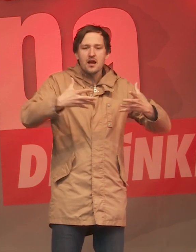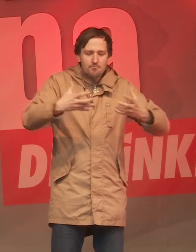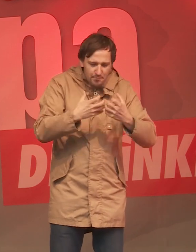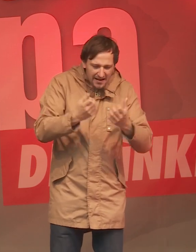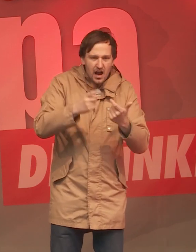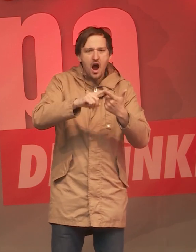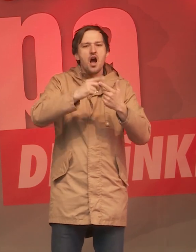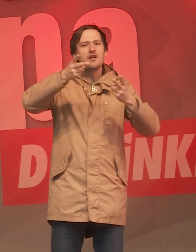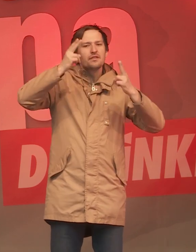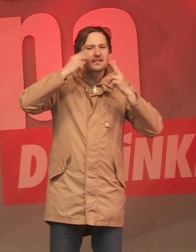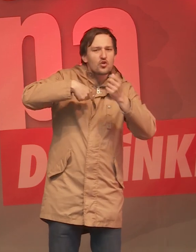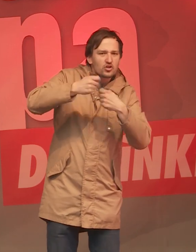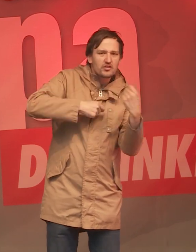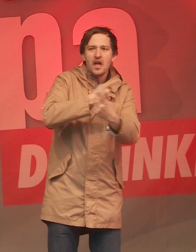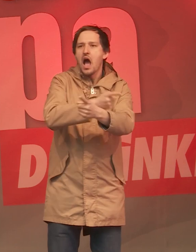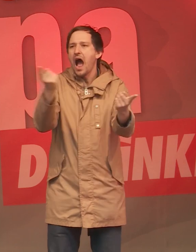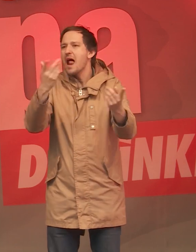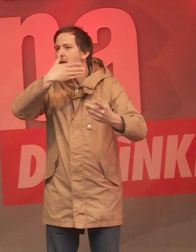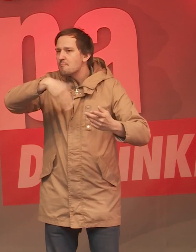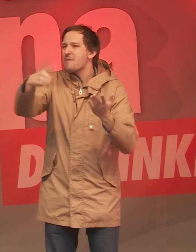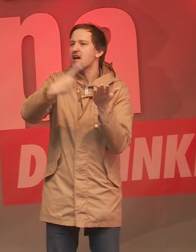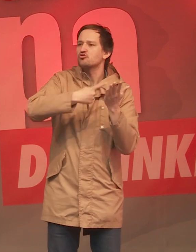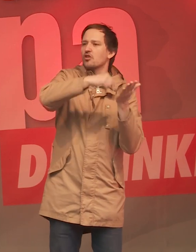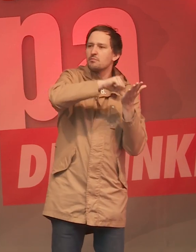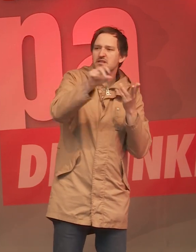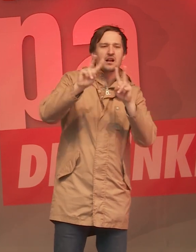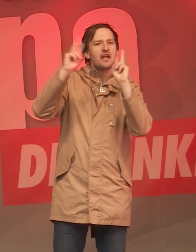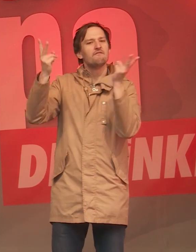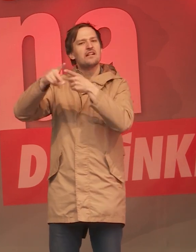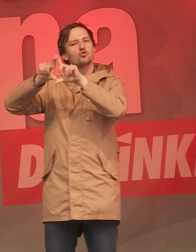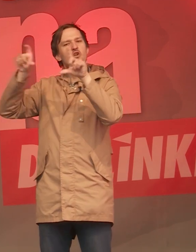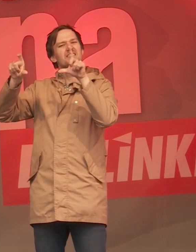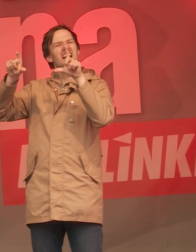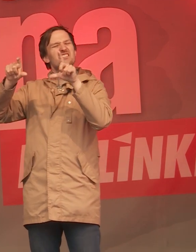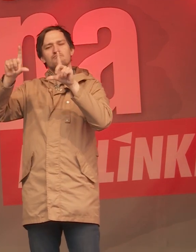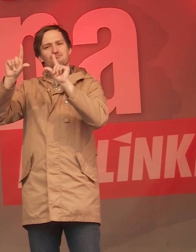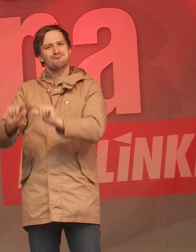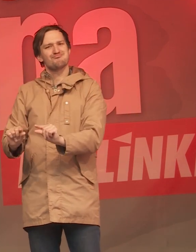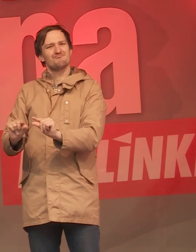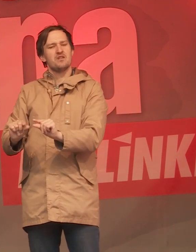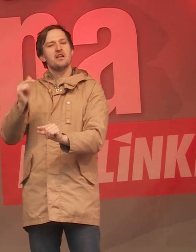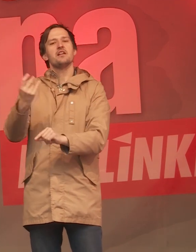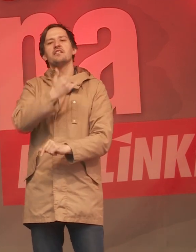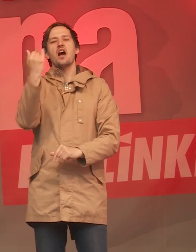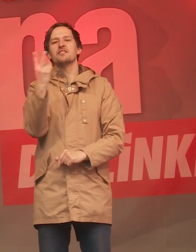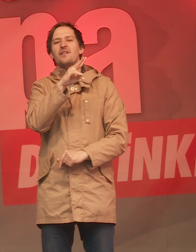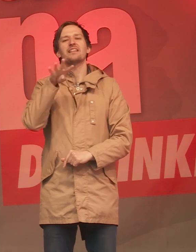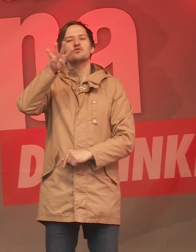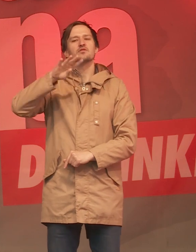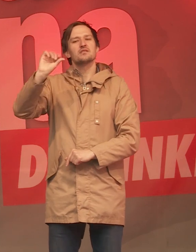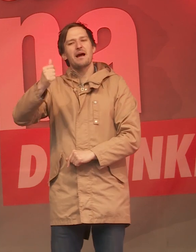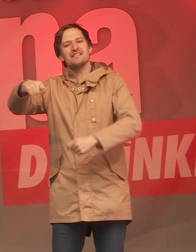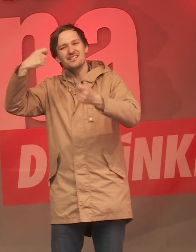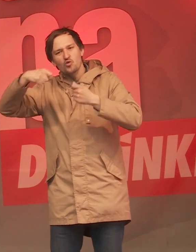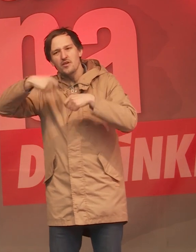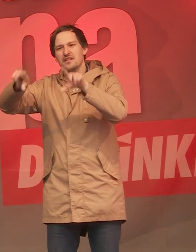sie alle, wir alle zahlen mehr Steuern als dieser Weltkonzern, der im Jahr 2014 der teuerste Konzern der Welt war. Und das ist eine